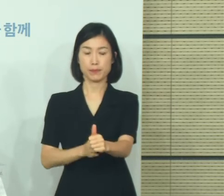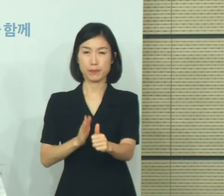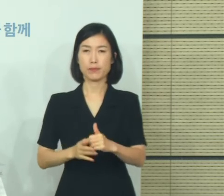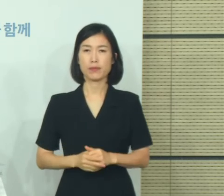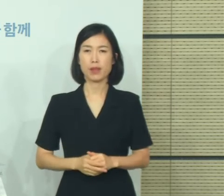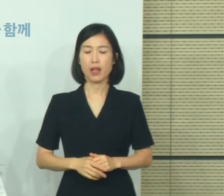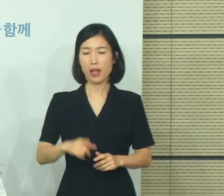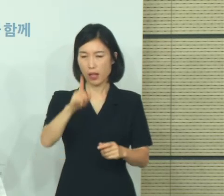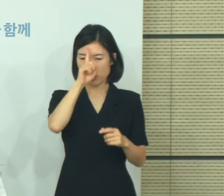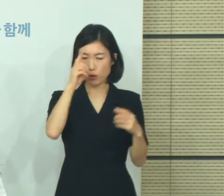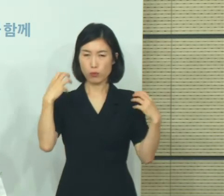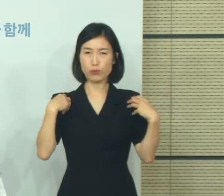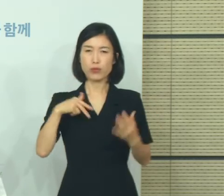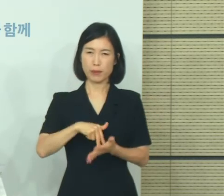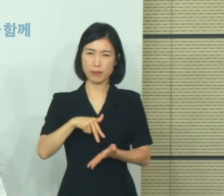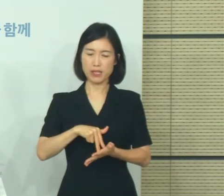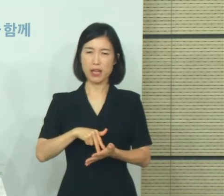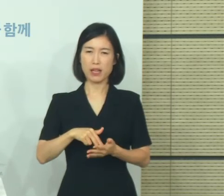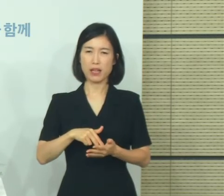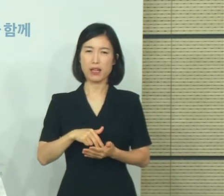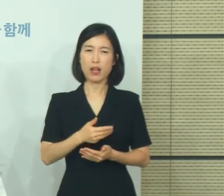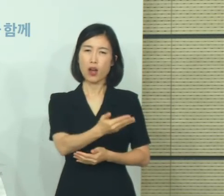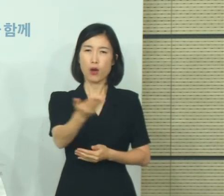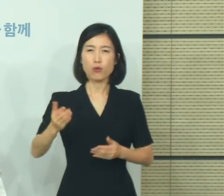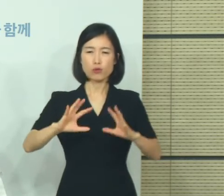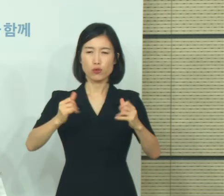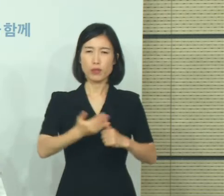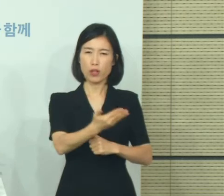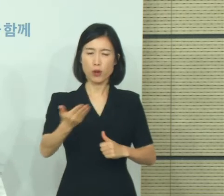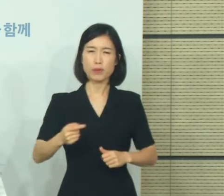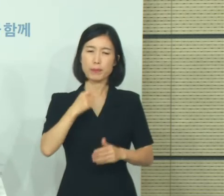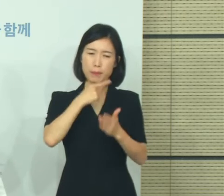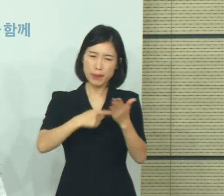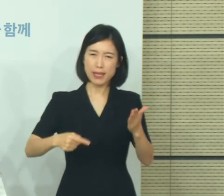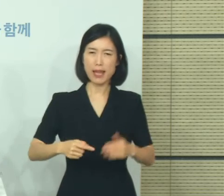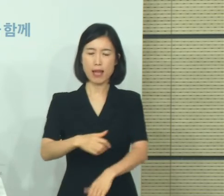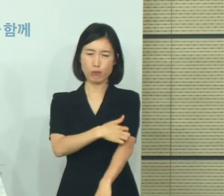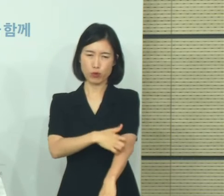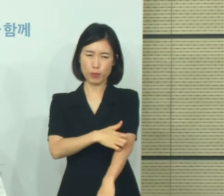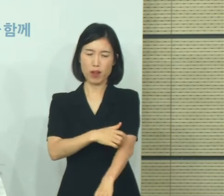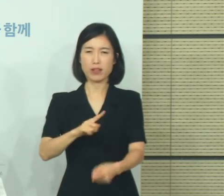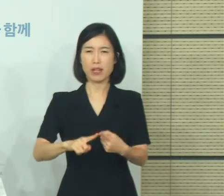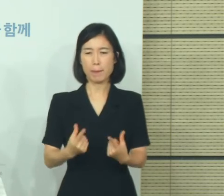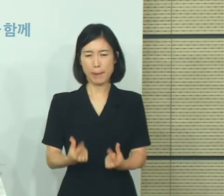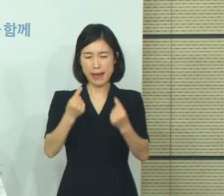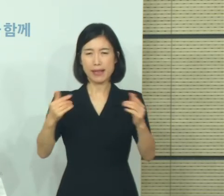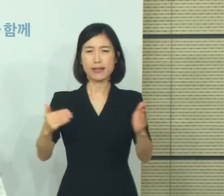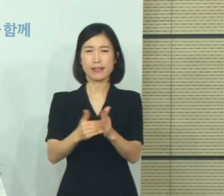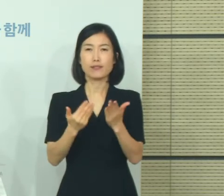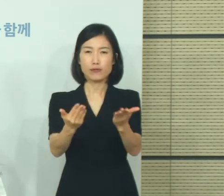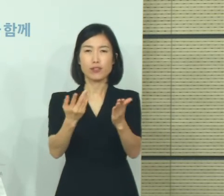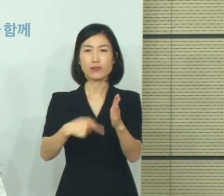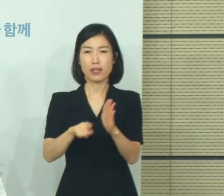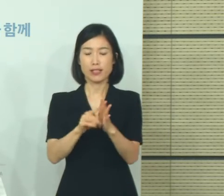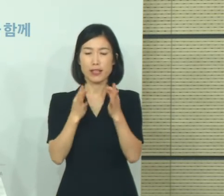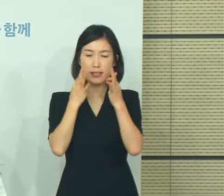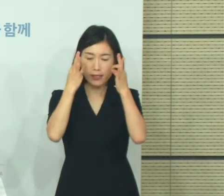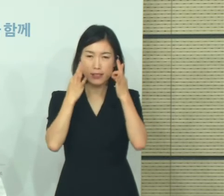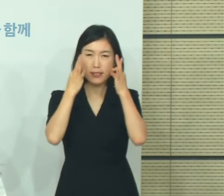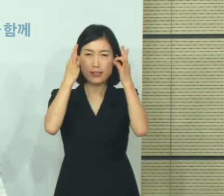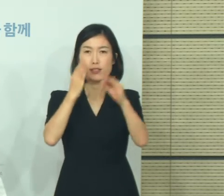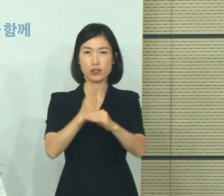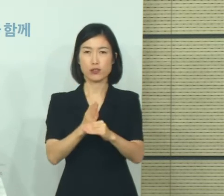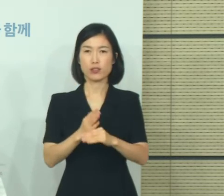국민 여러분들이 겪고 계시는 피해와 불편을 하루빨리 들어드릴 수 있도록 최선을 다하고 있습니다.